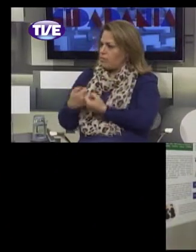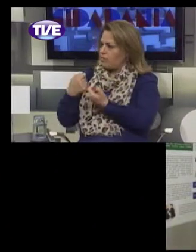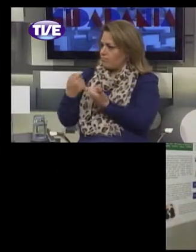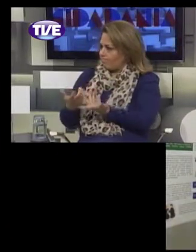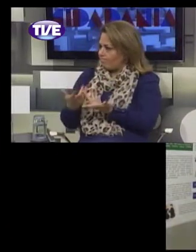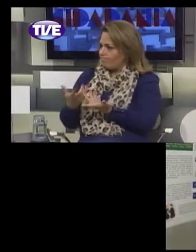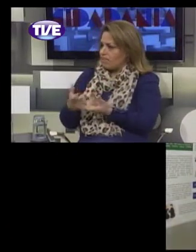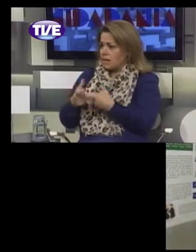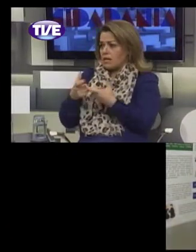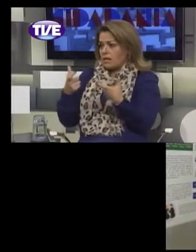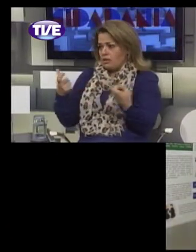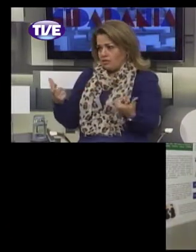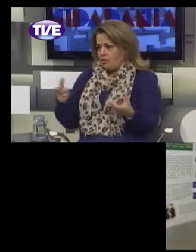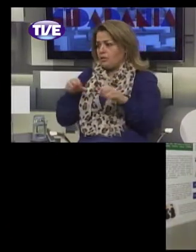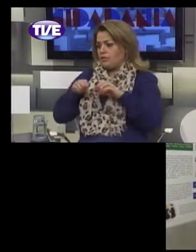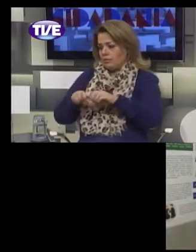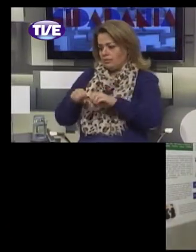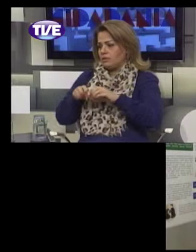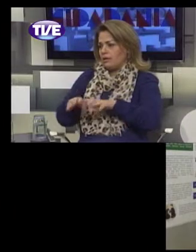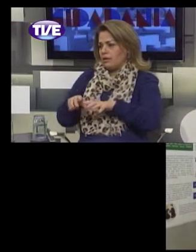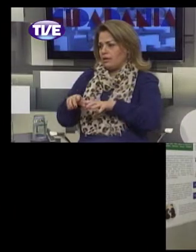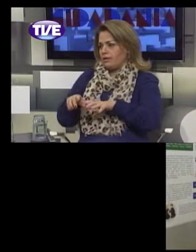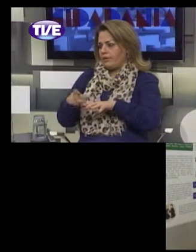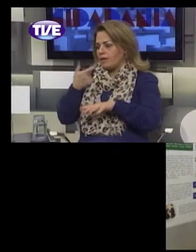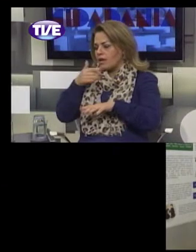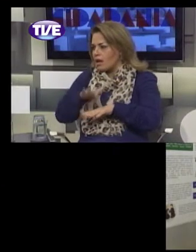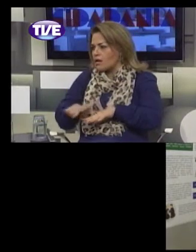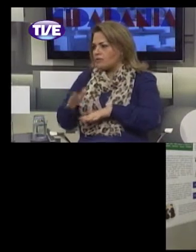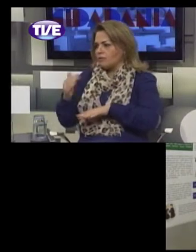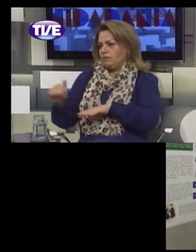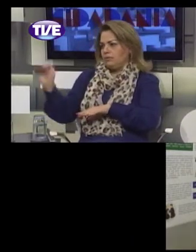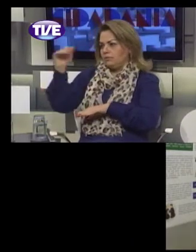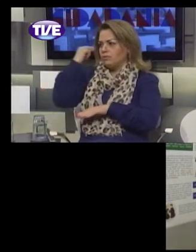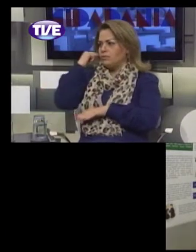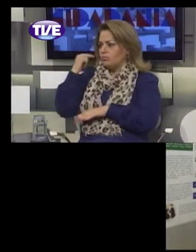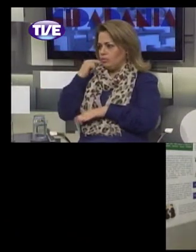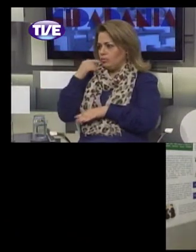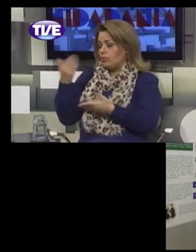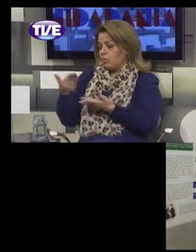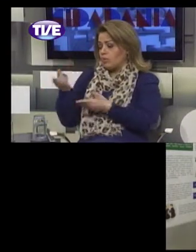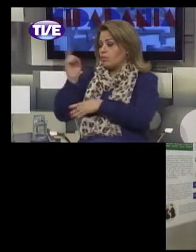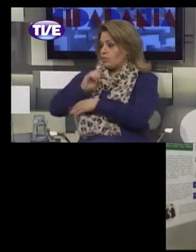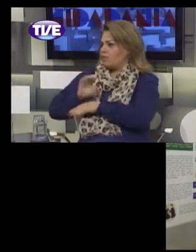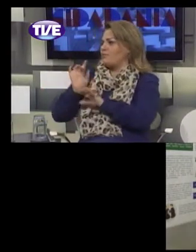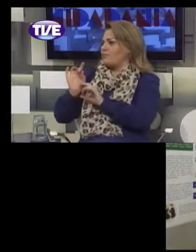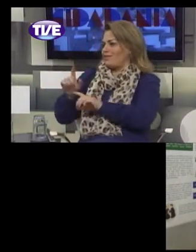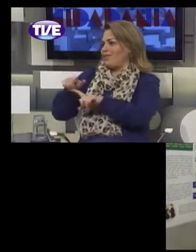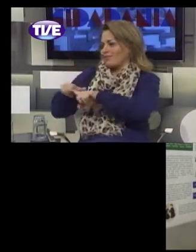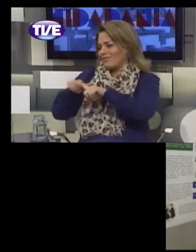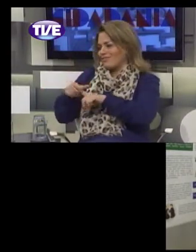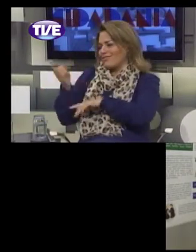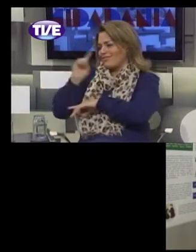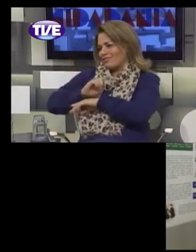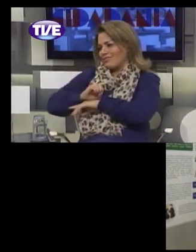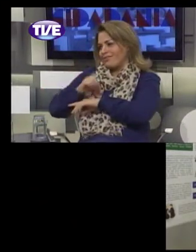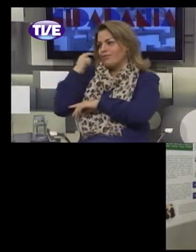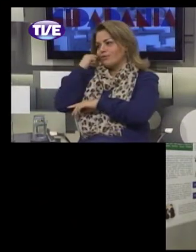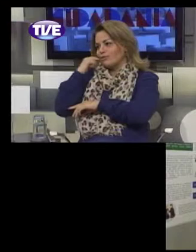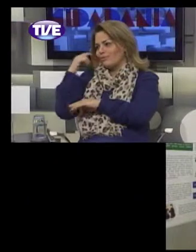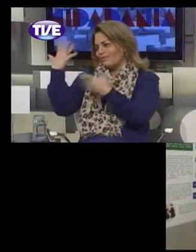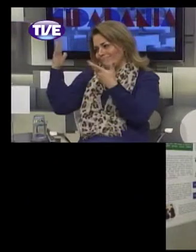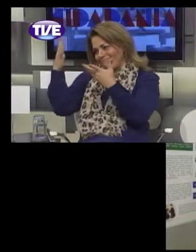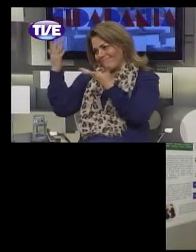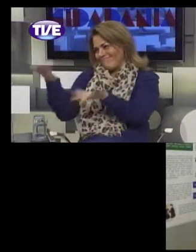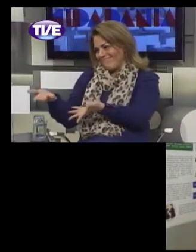socializar e profissionalizar adultos surdos. É um dia muito especial, porque é o dia nacional do surdo, é